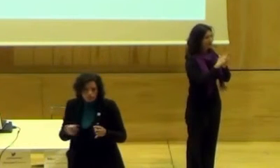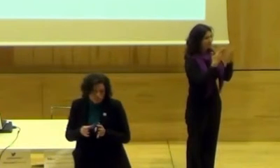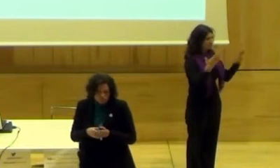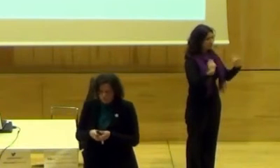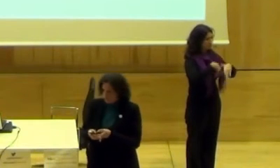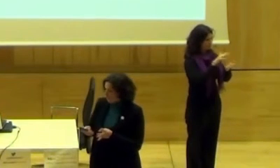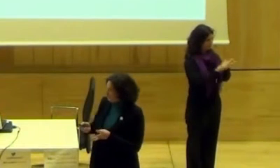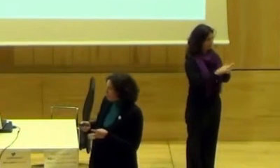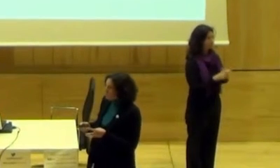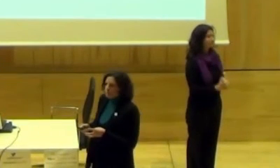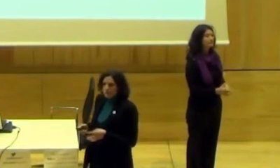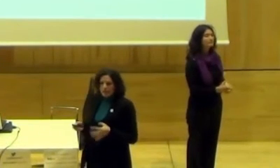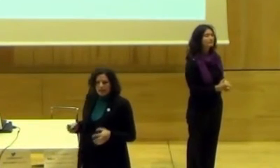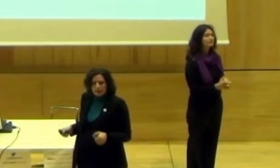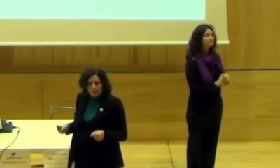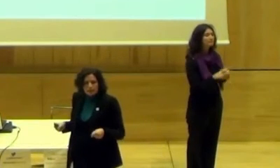la tarjeta de vida.